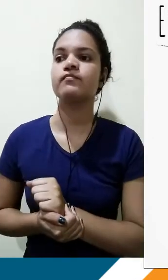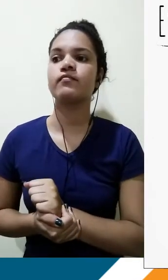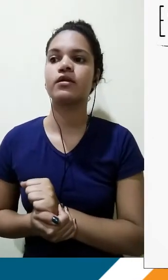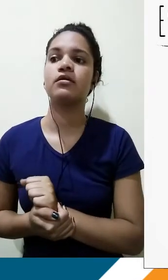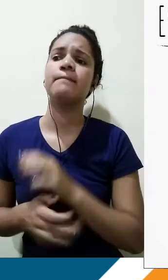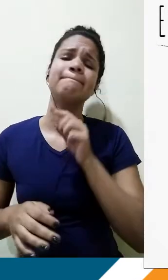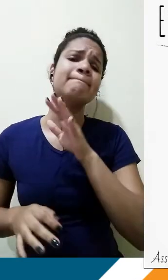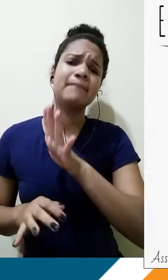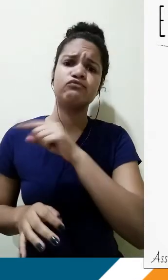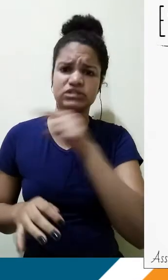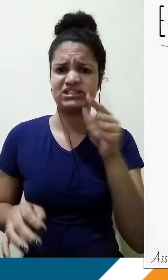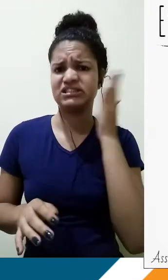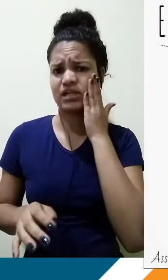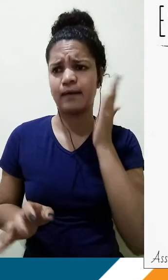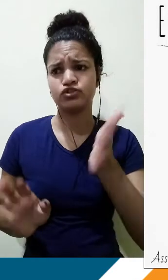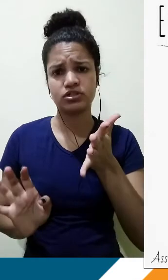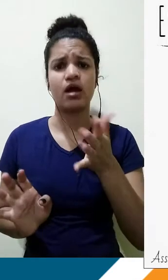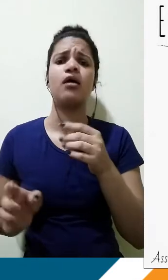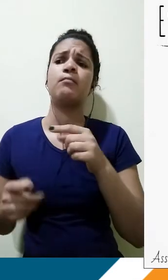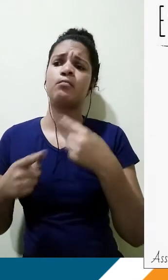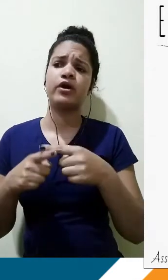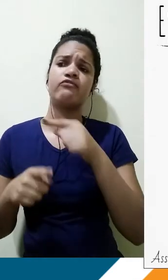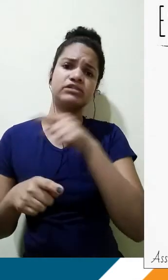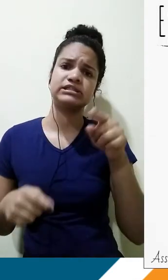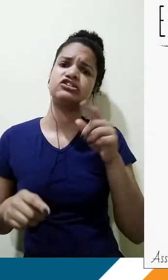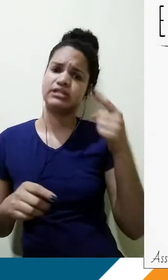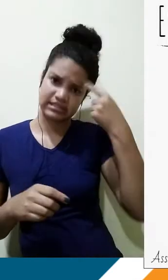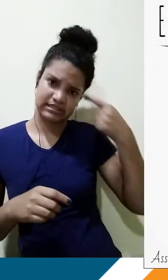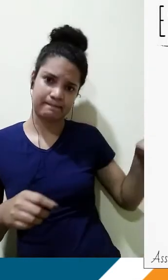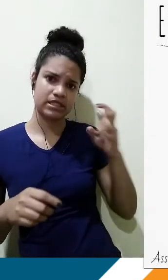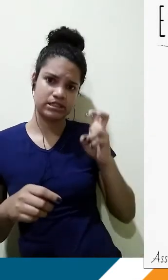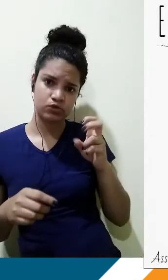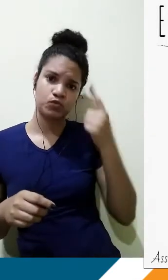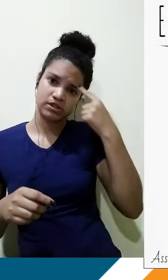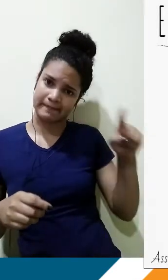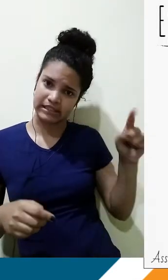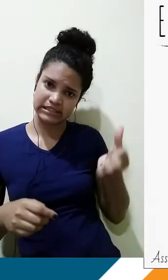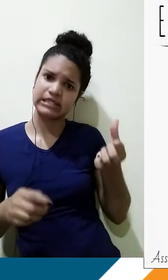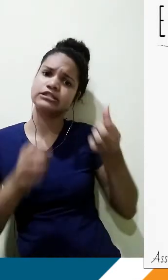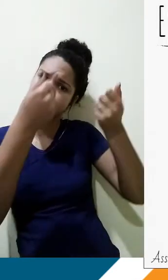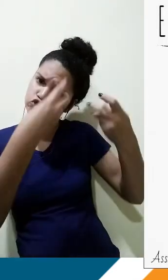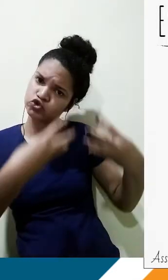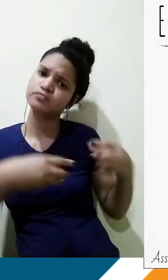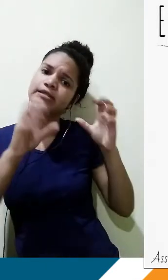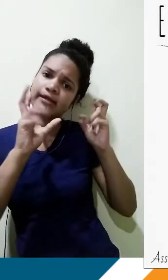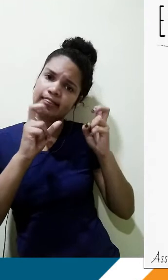sabem, né? Porque eu acredito que vocês já tenham acompanhado na semana 5 e 6, lá no YouTube, os outros vídeos que falam muito bem